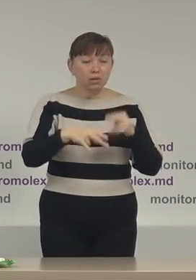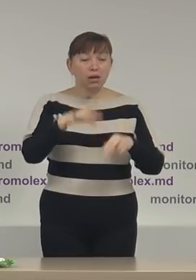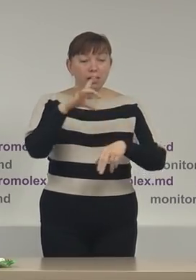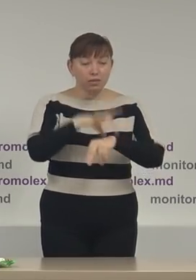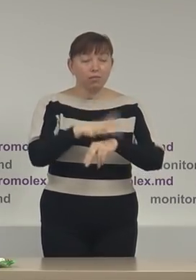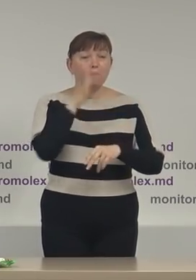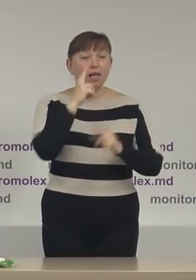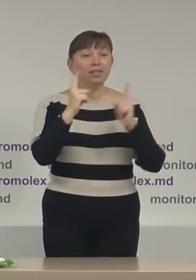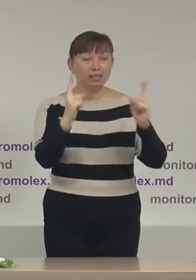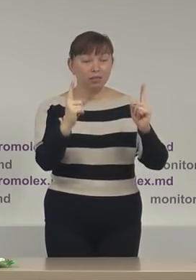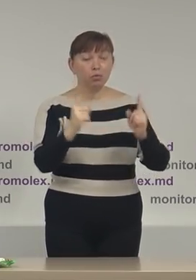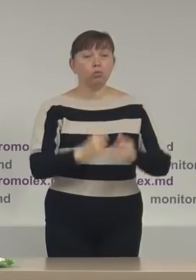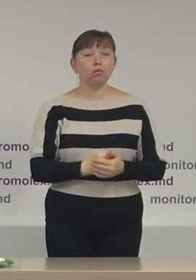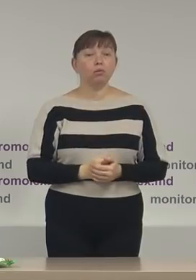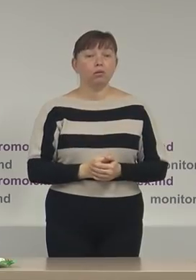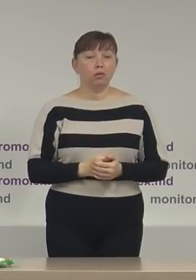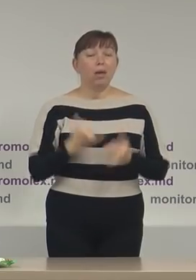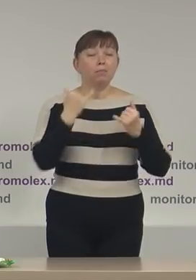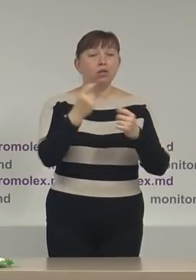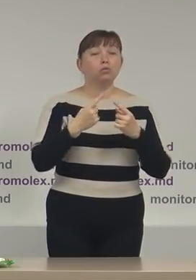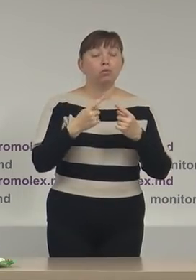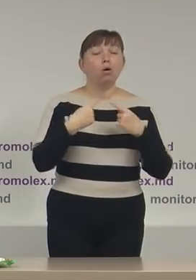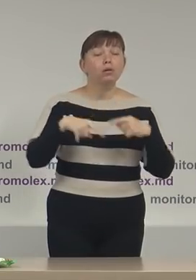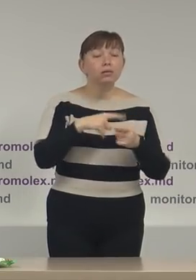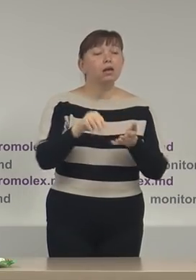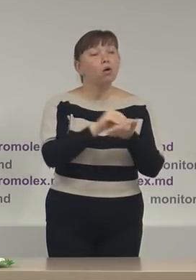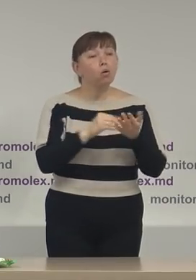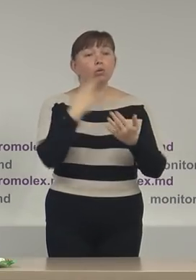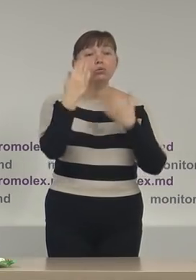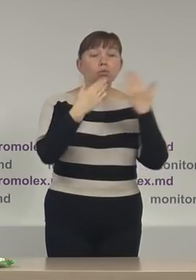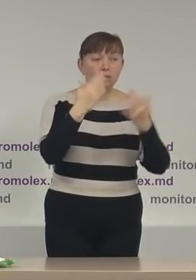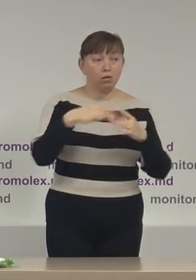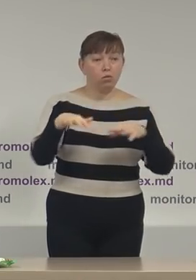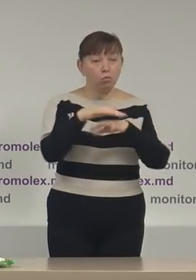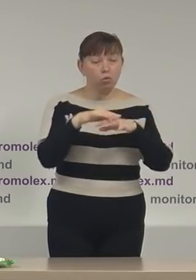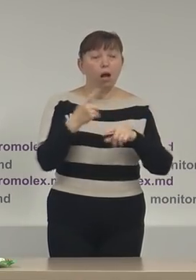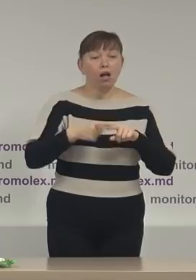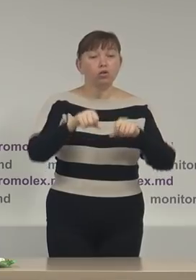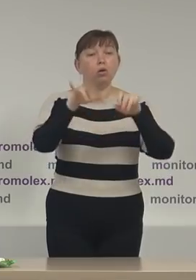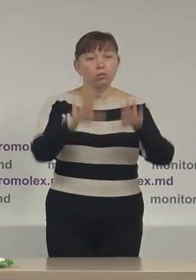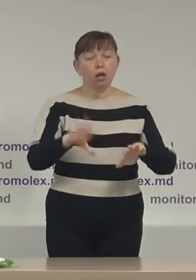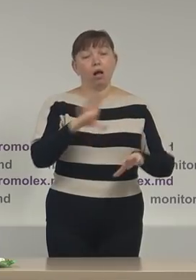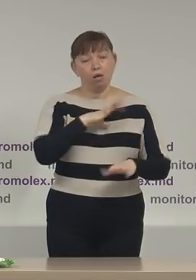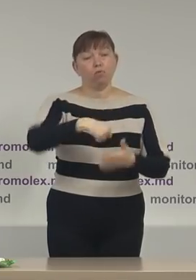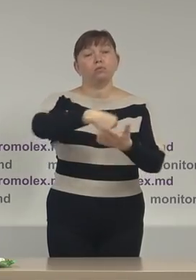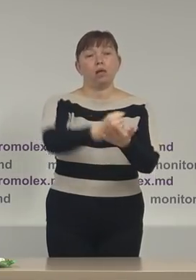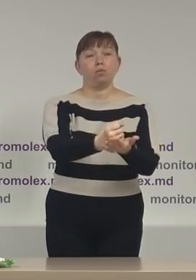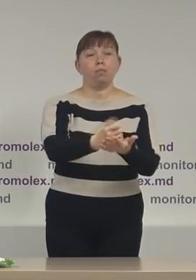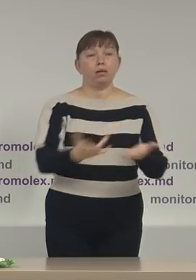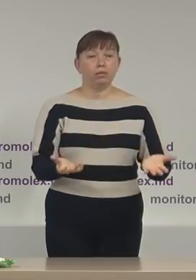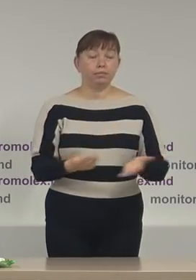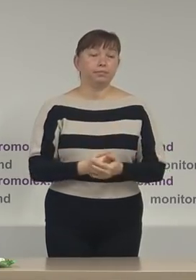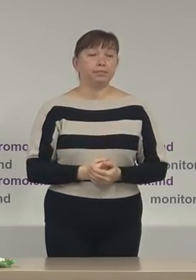a termenului pentru organizarea consultărilor publice această hotărârii aș fi fost aprobată.